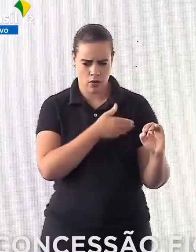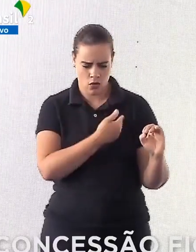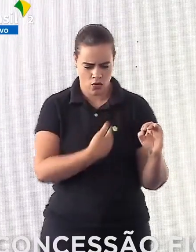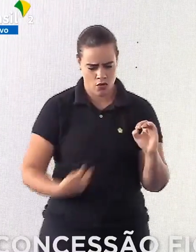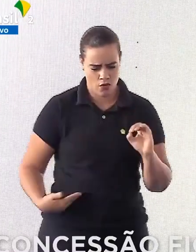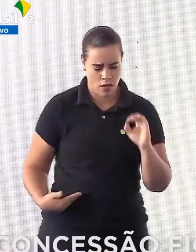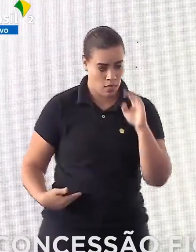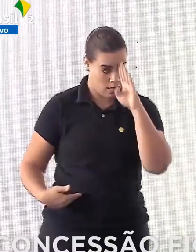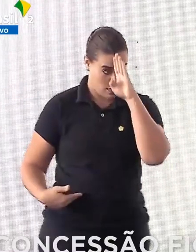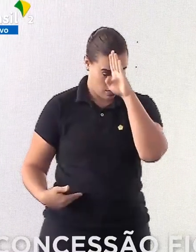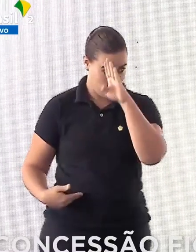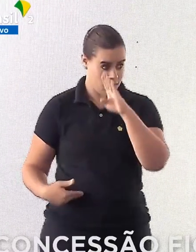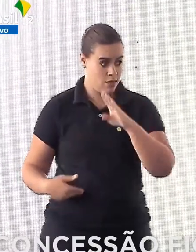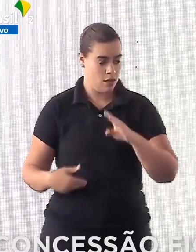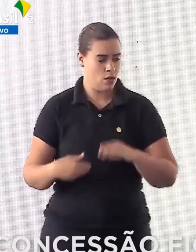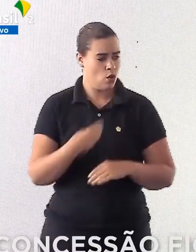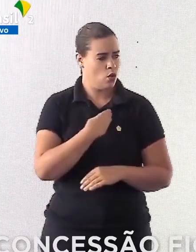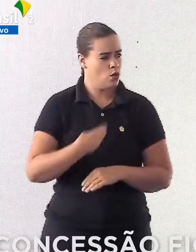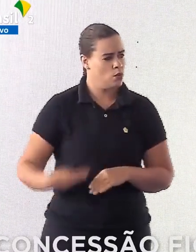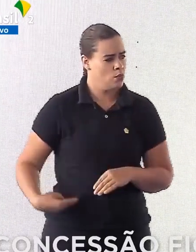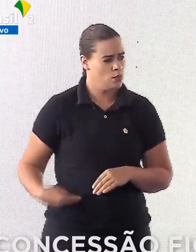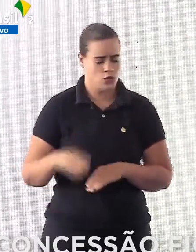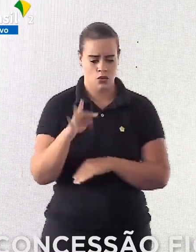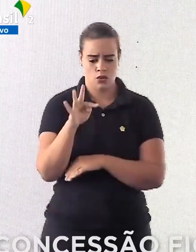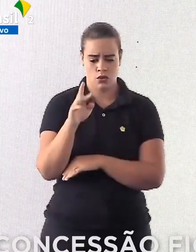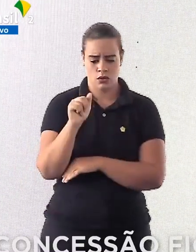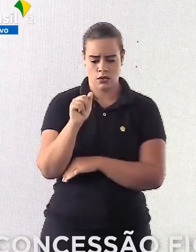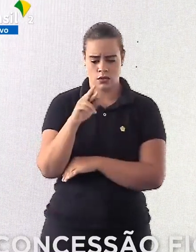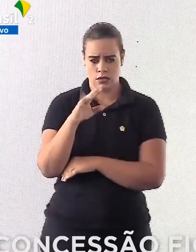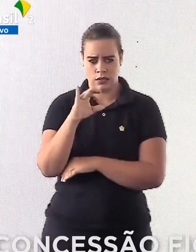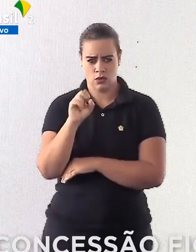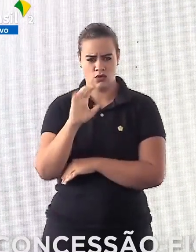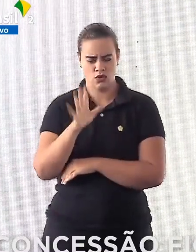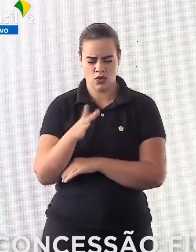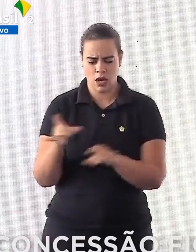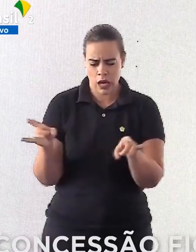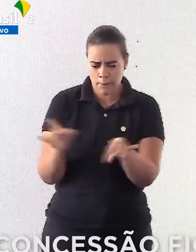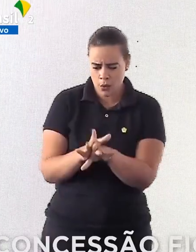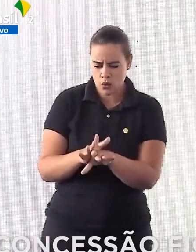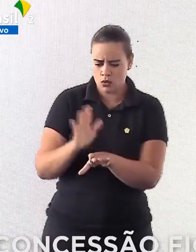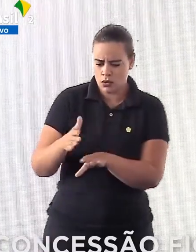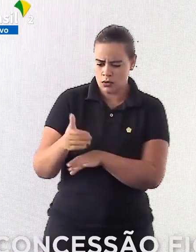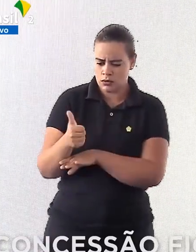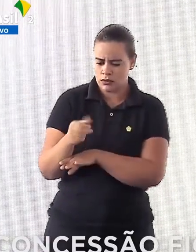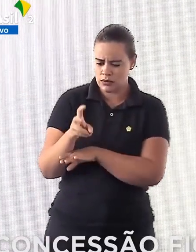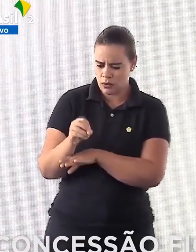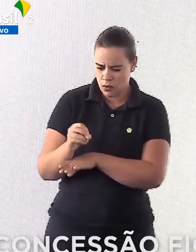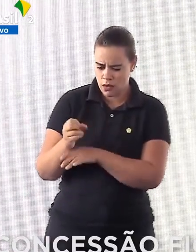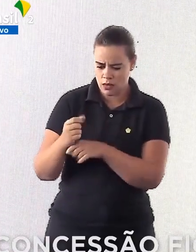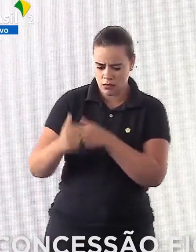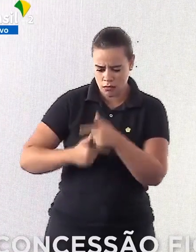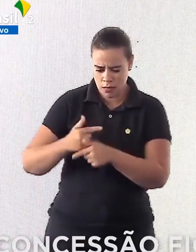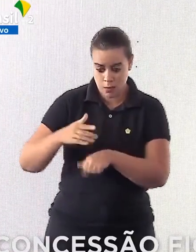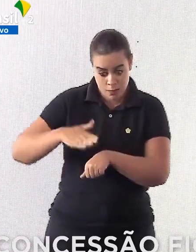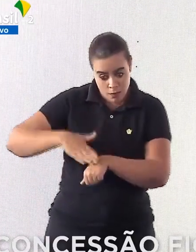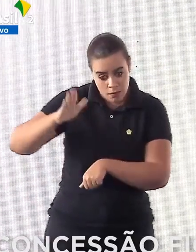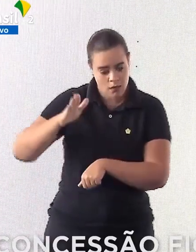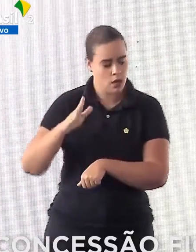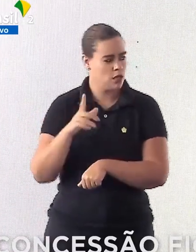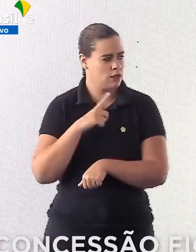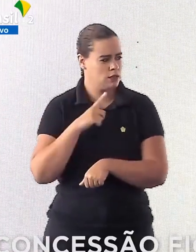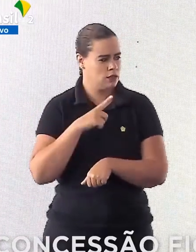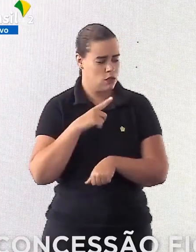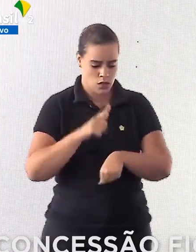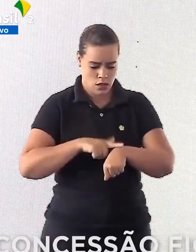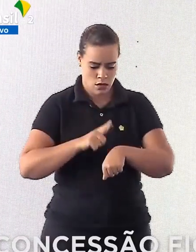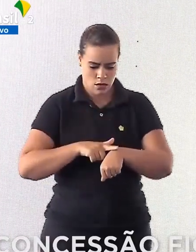o ministro Tarciso já concluiu mais de 150 obras sem aditamento de preço e